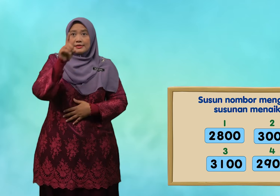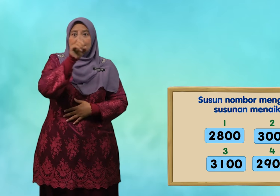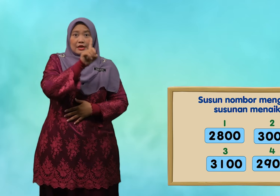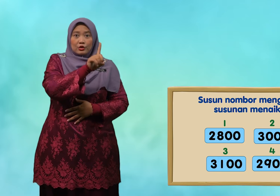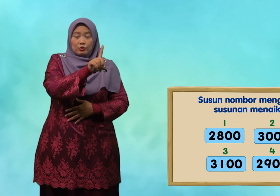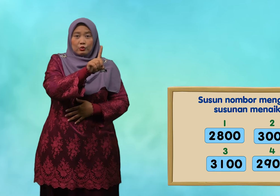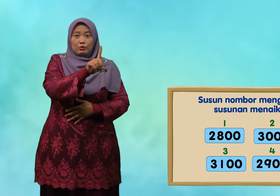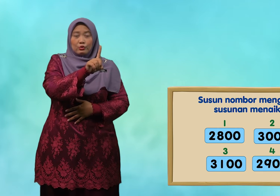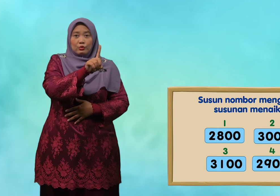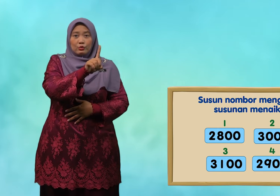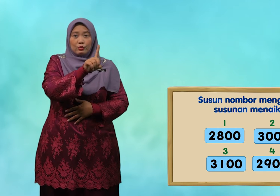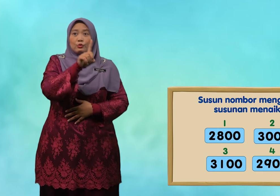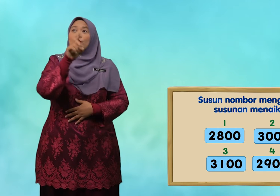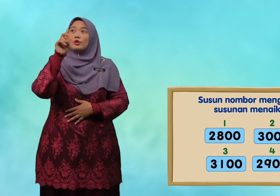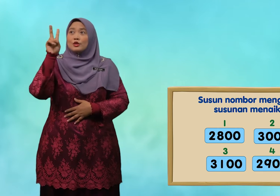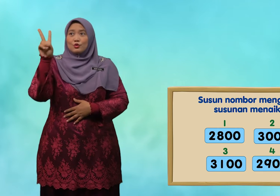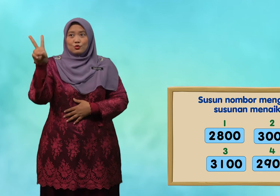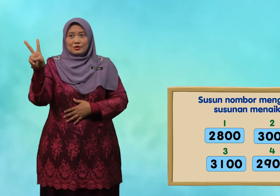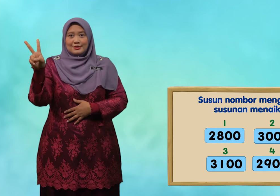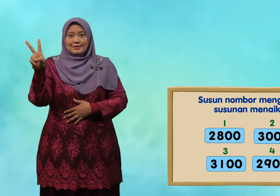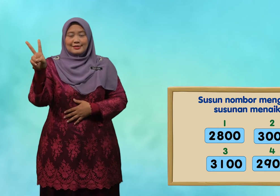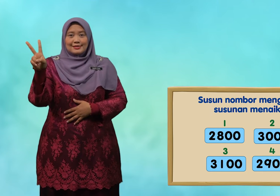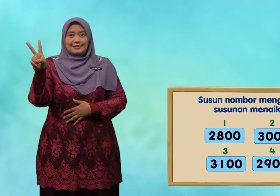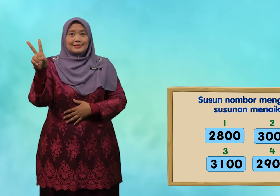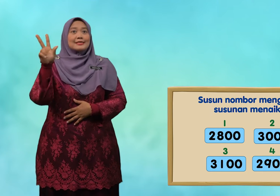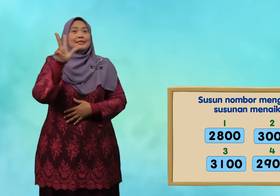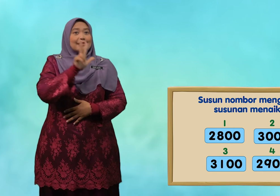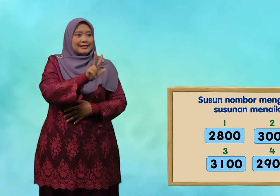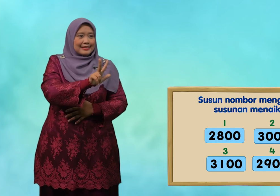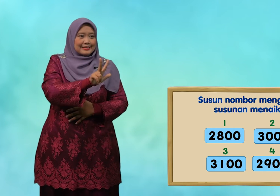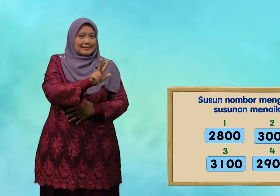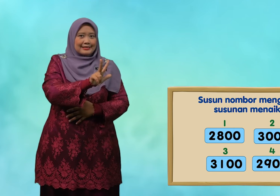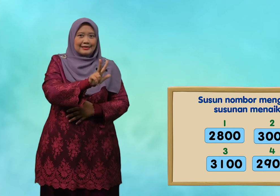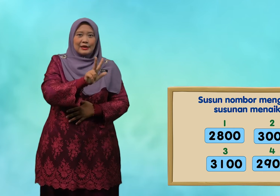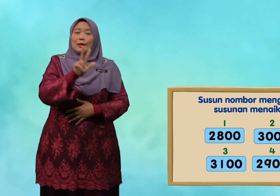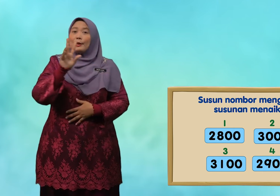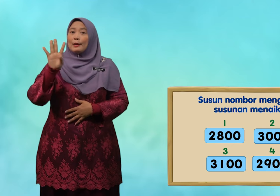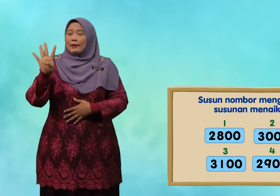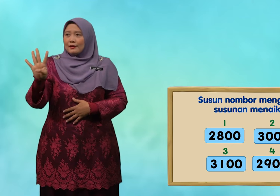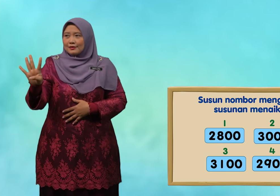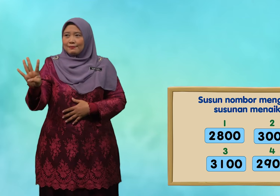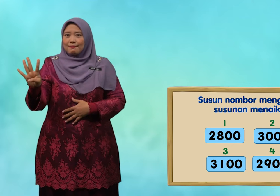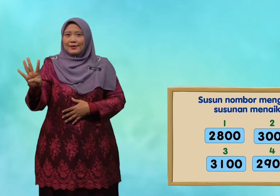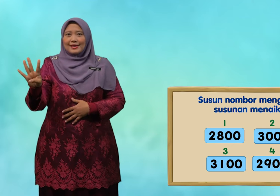1, 2, 3, 4.